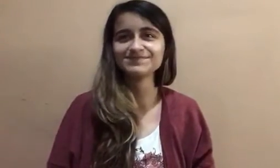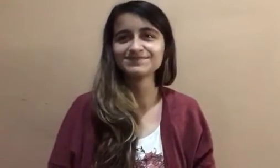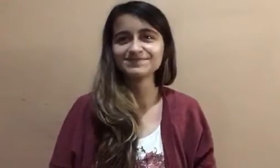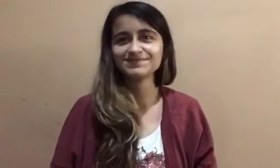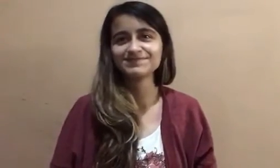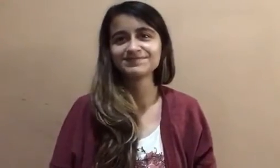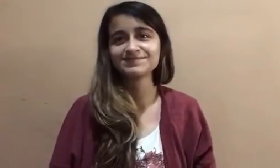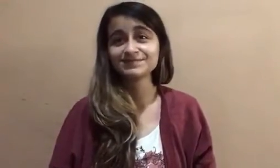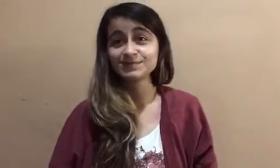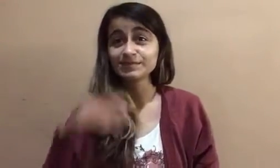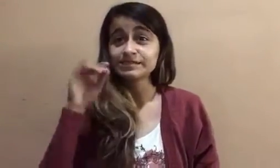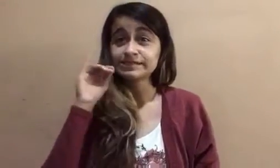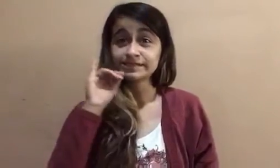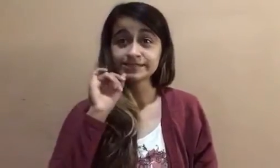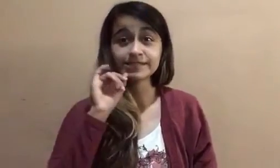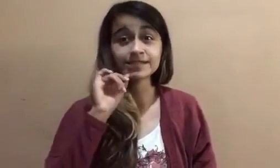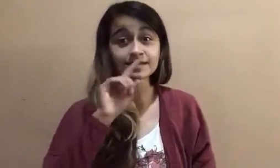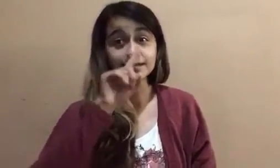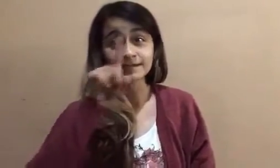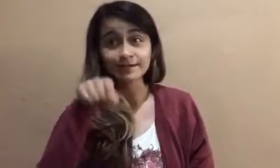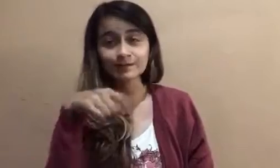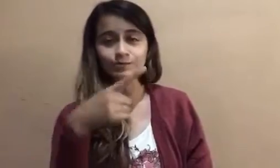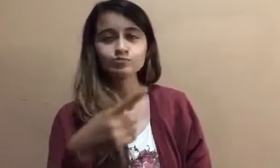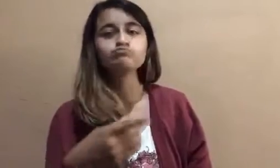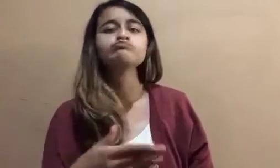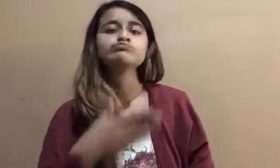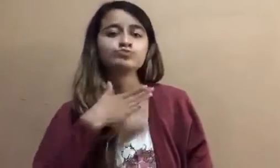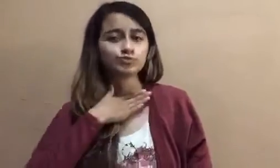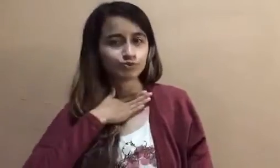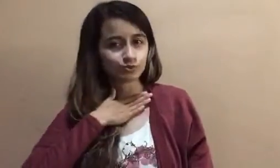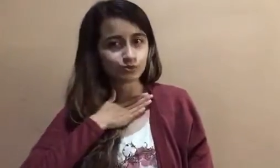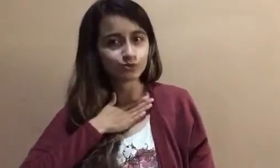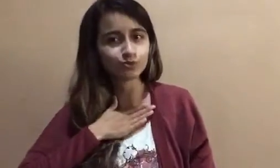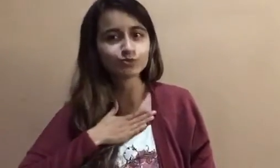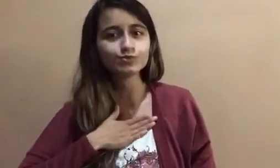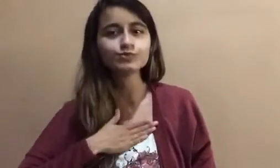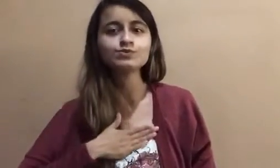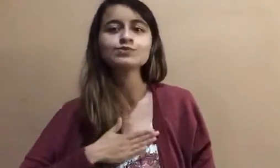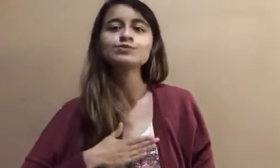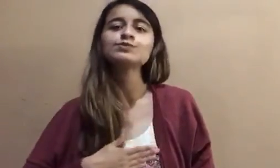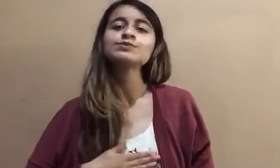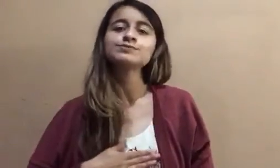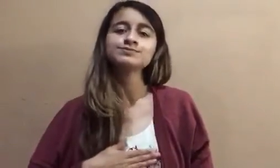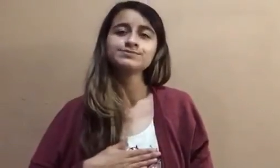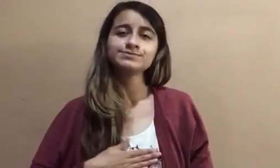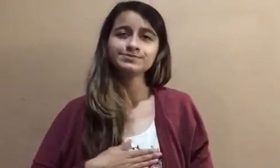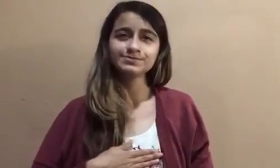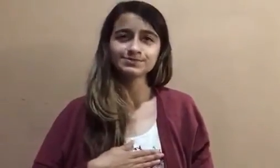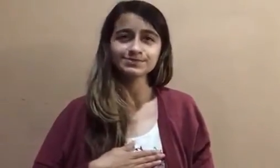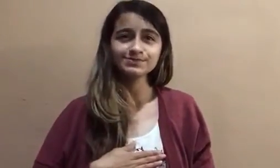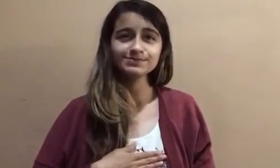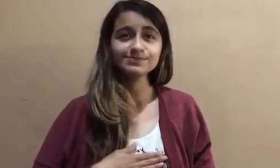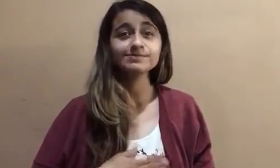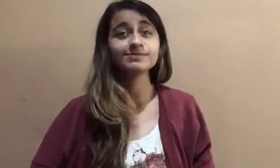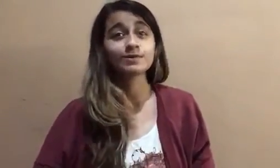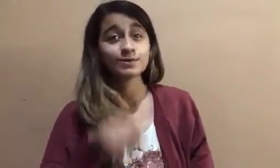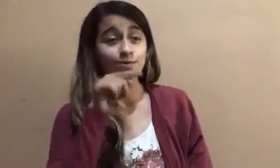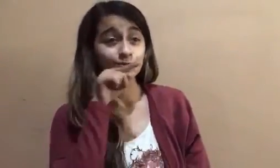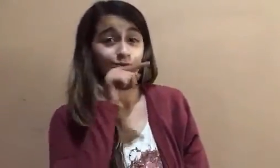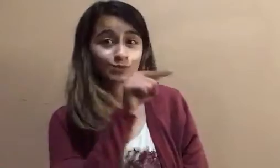Si eres justo en tus